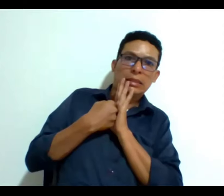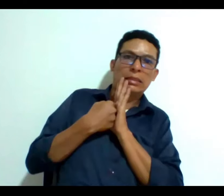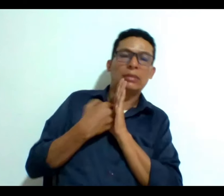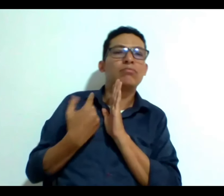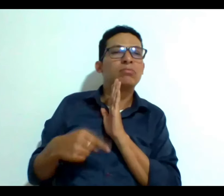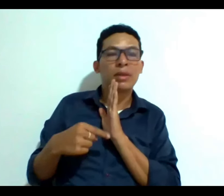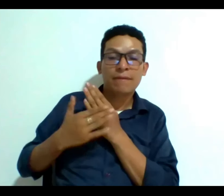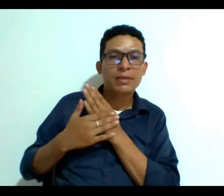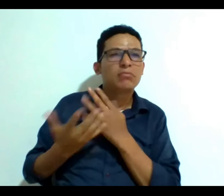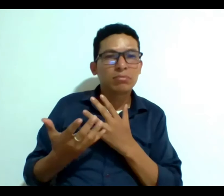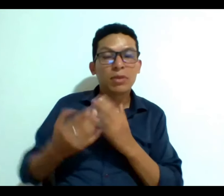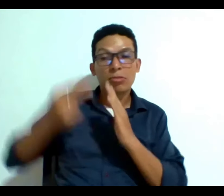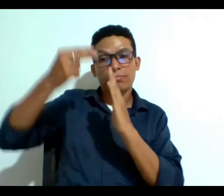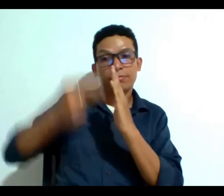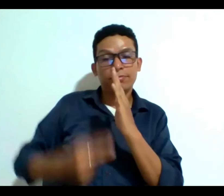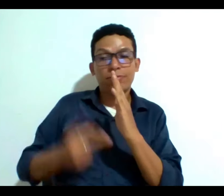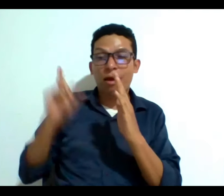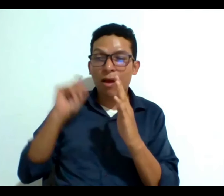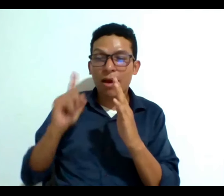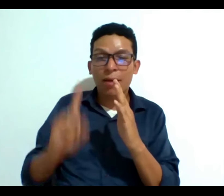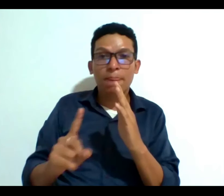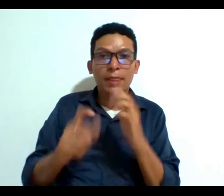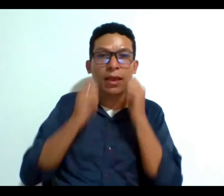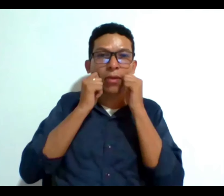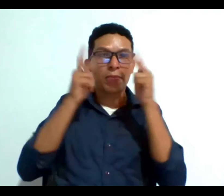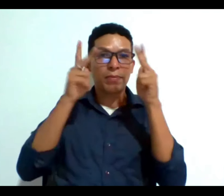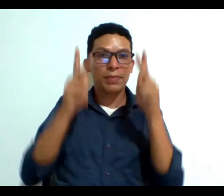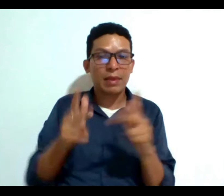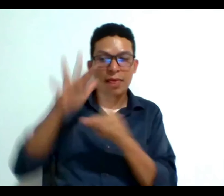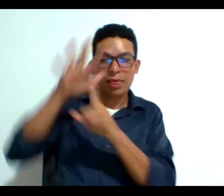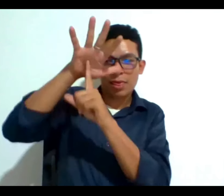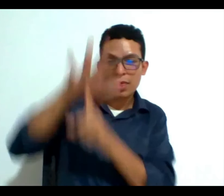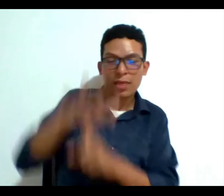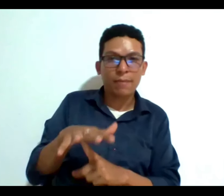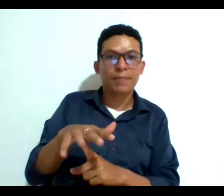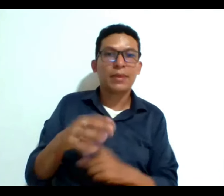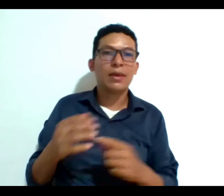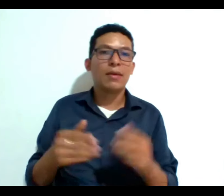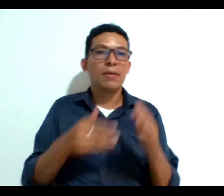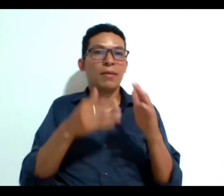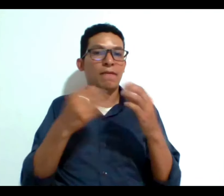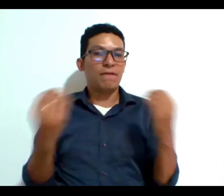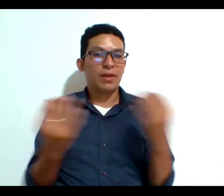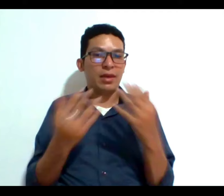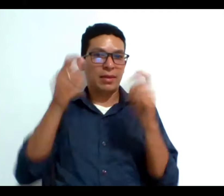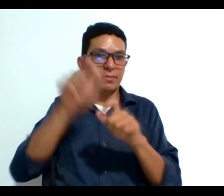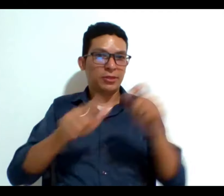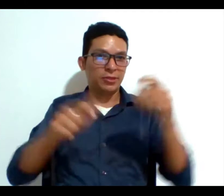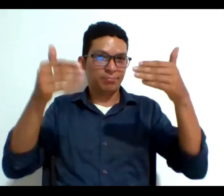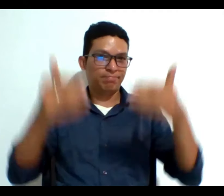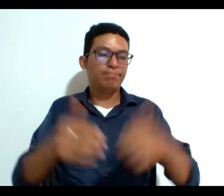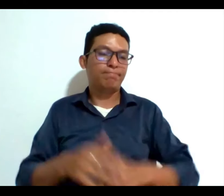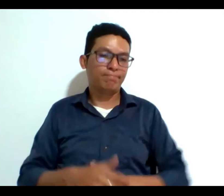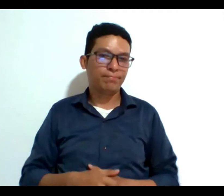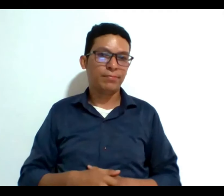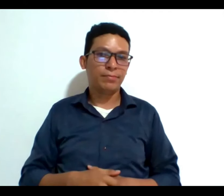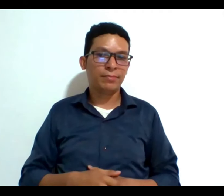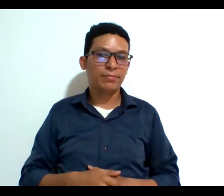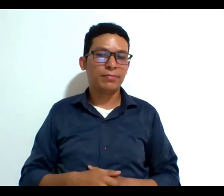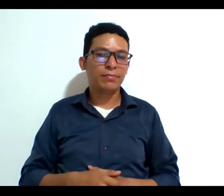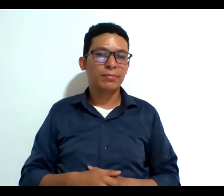o mensajes que históricamente han deshumanizado y desvalorizado el valor de la vida de las personas con discapacidad